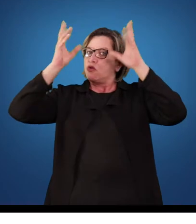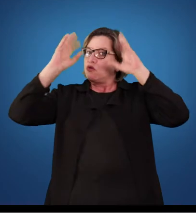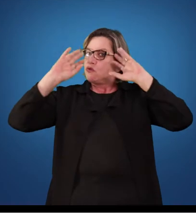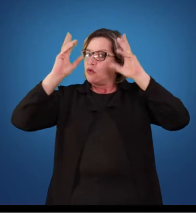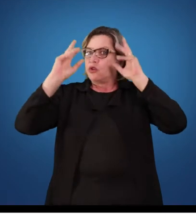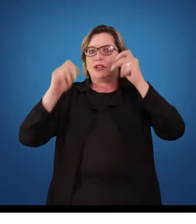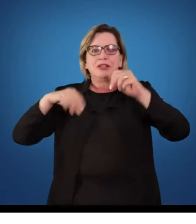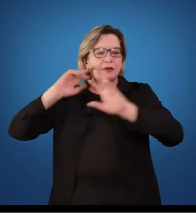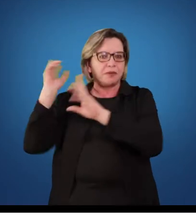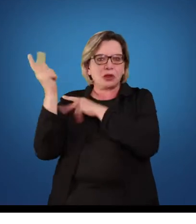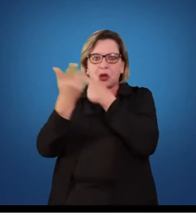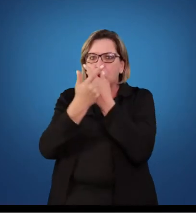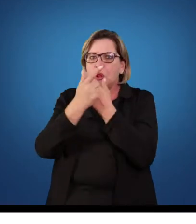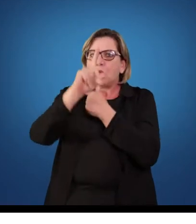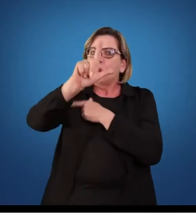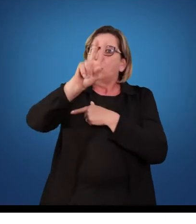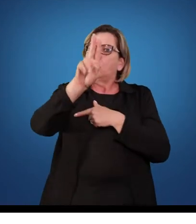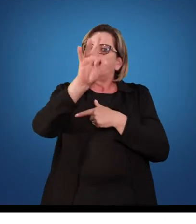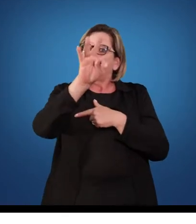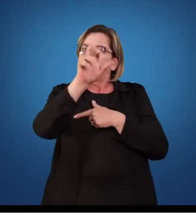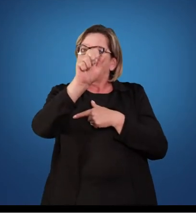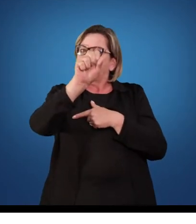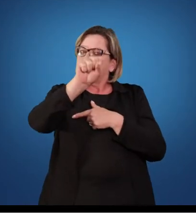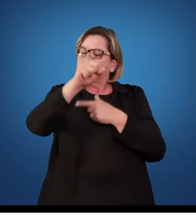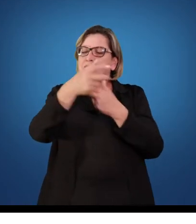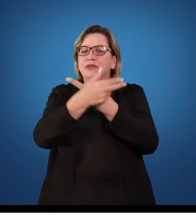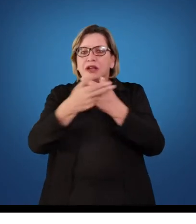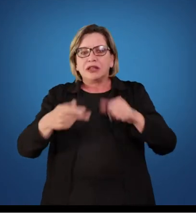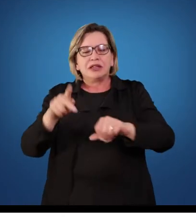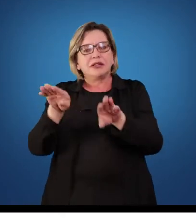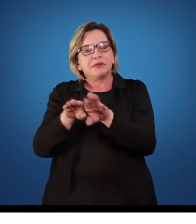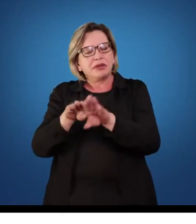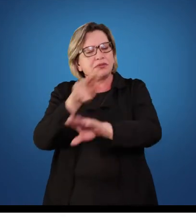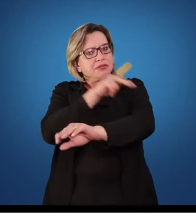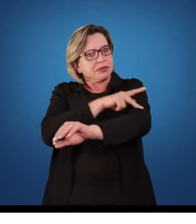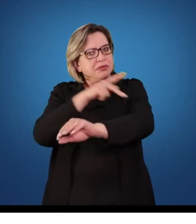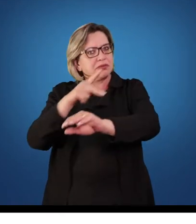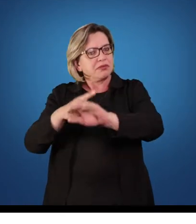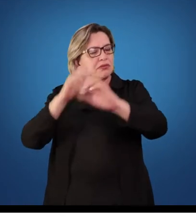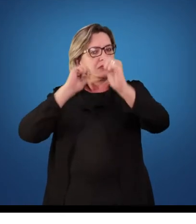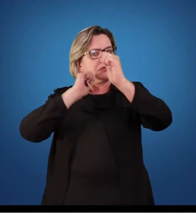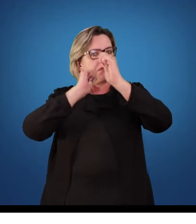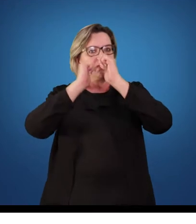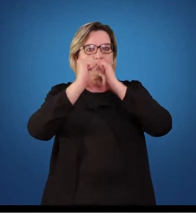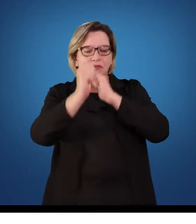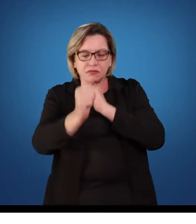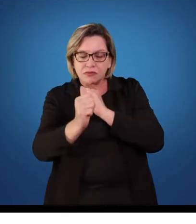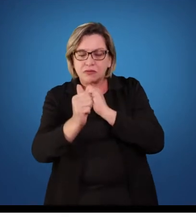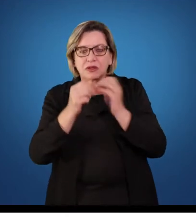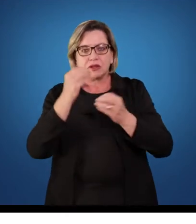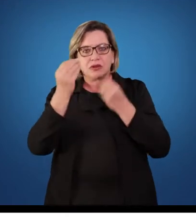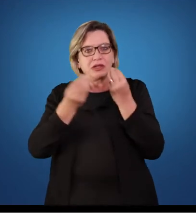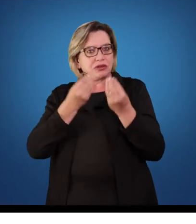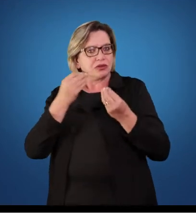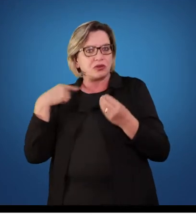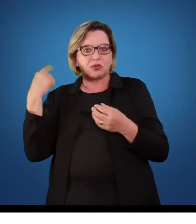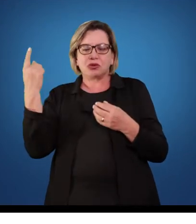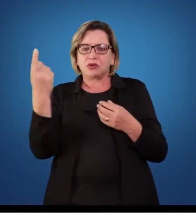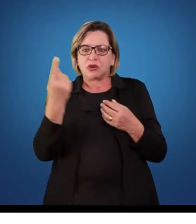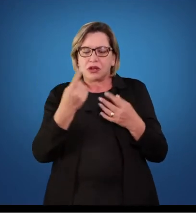lutas, pedagogia do esporte, entre outras. Quando nós falamos sobre o ensino da educação